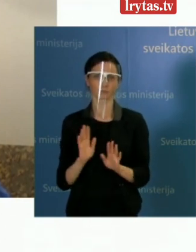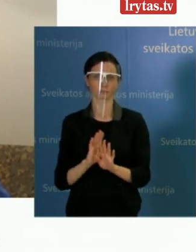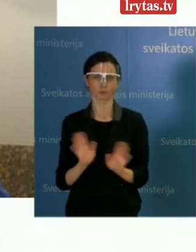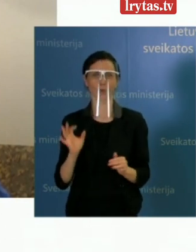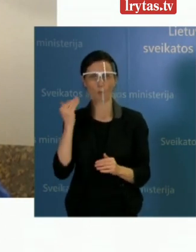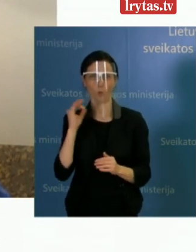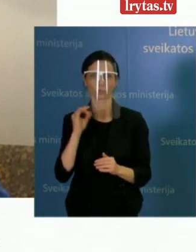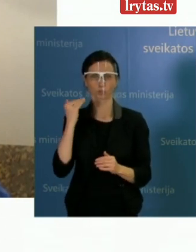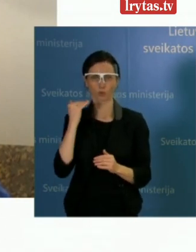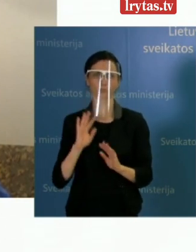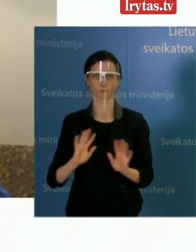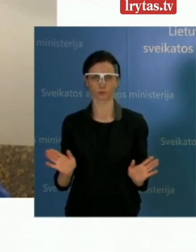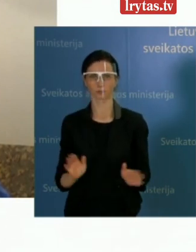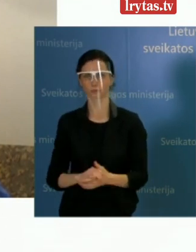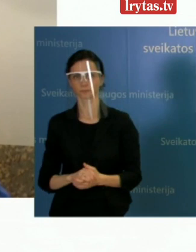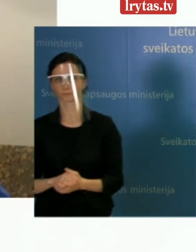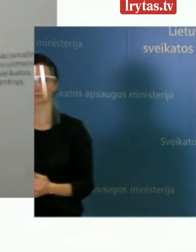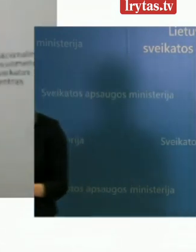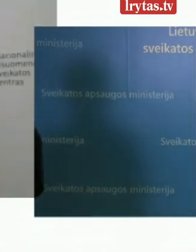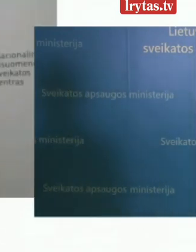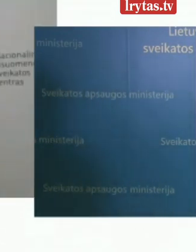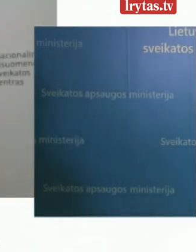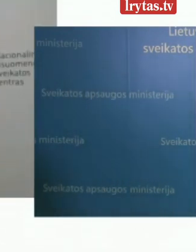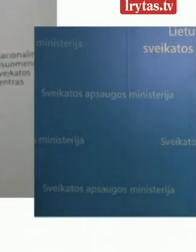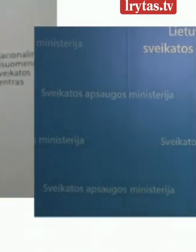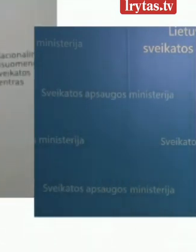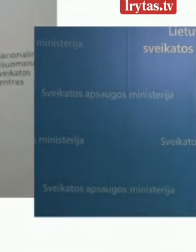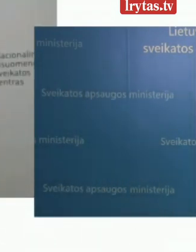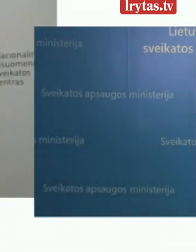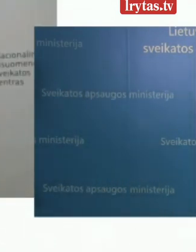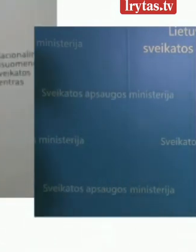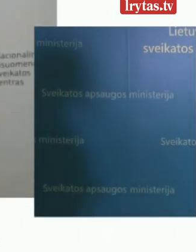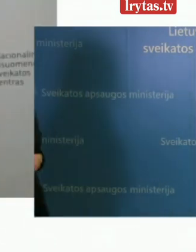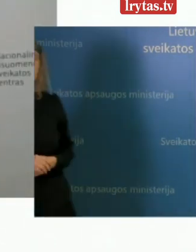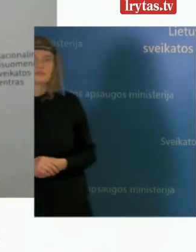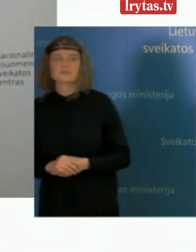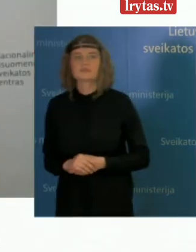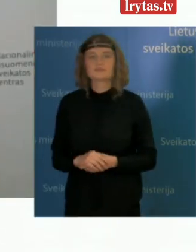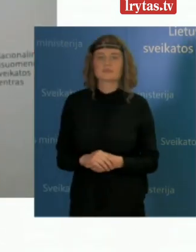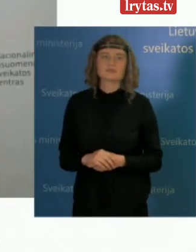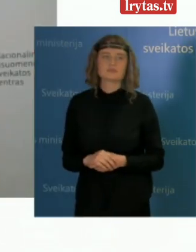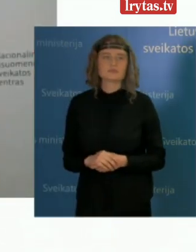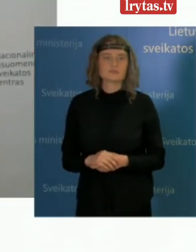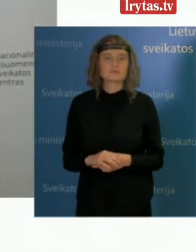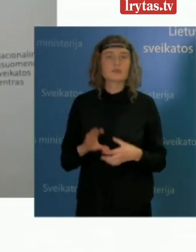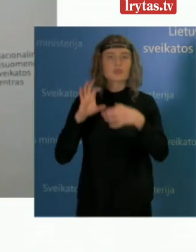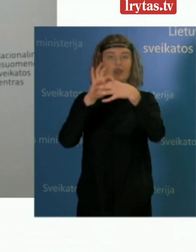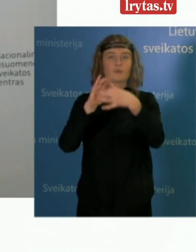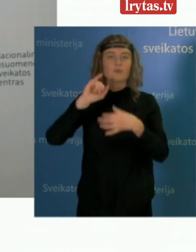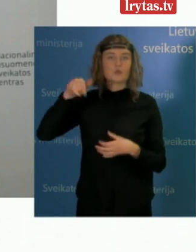Ačiū Remigijui. Na, dabar jungėmės prie kolegės Justinos Petravičinės iš NVSC, kur bus pateikta